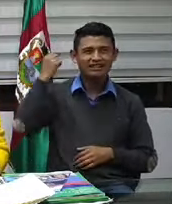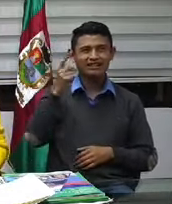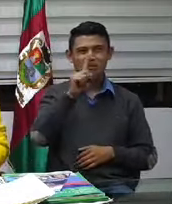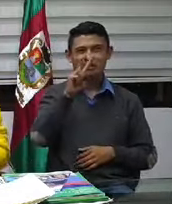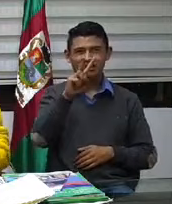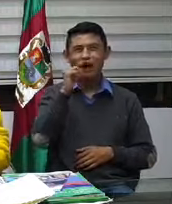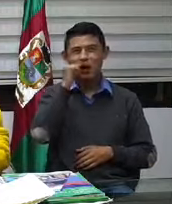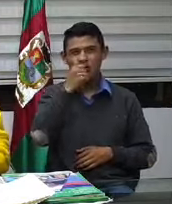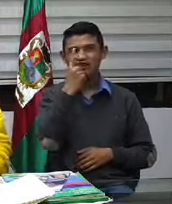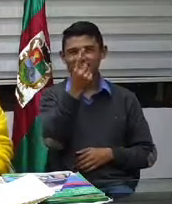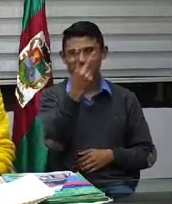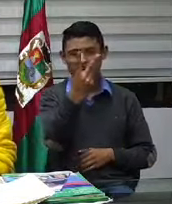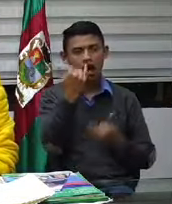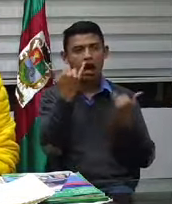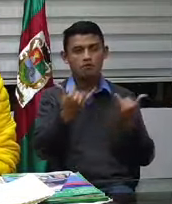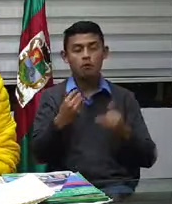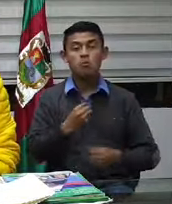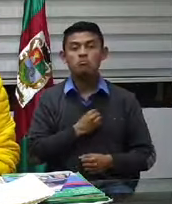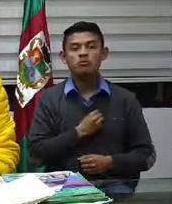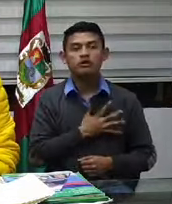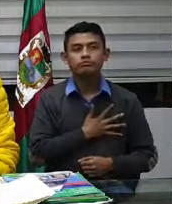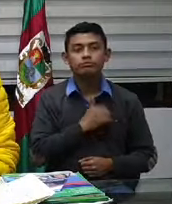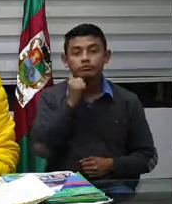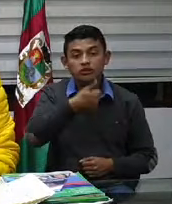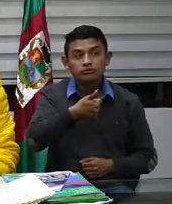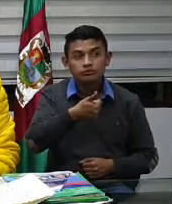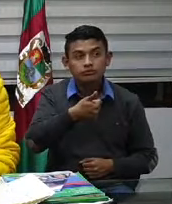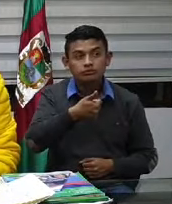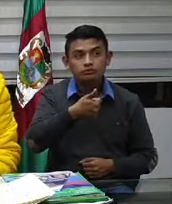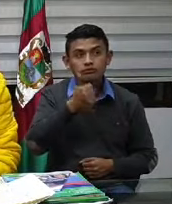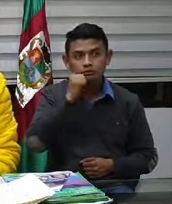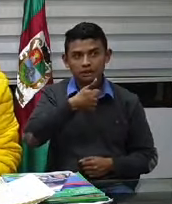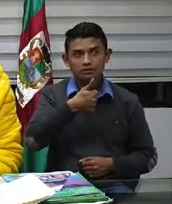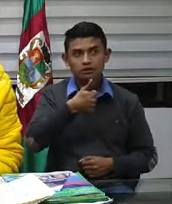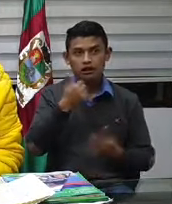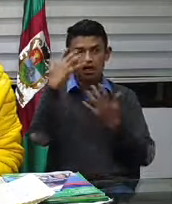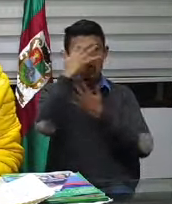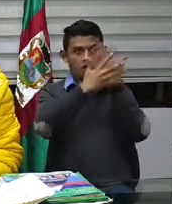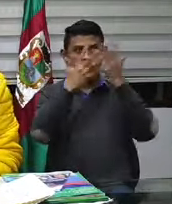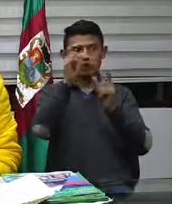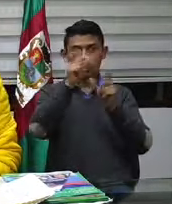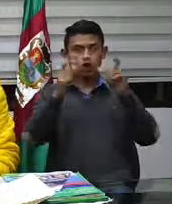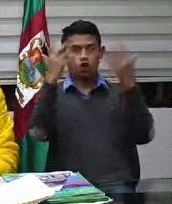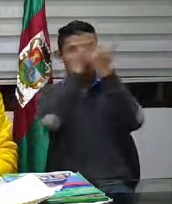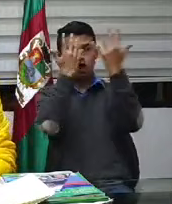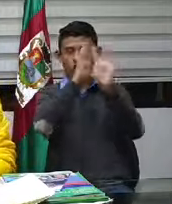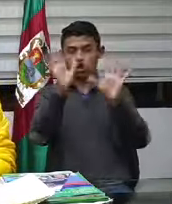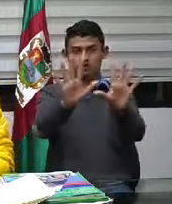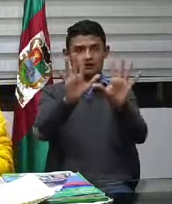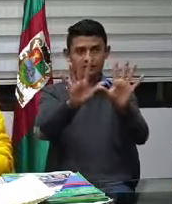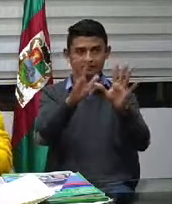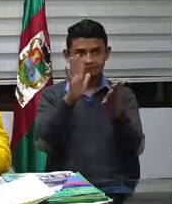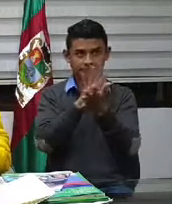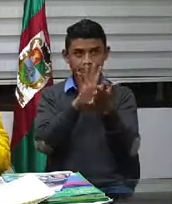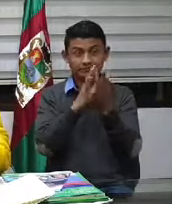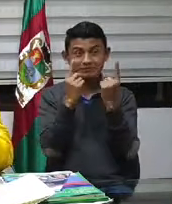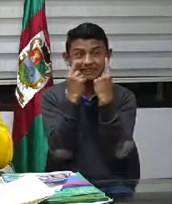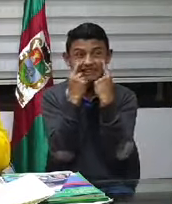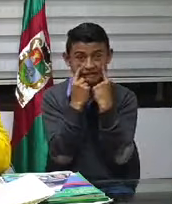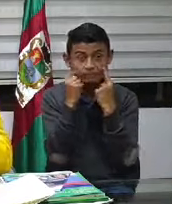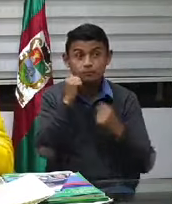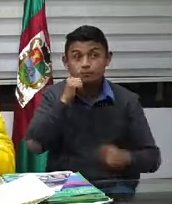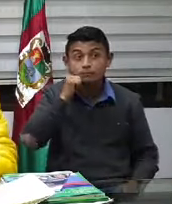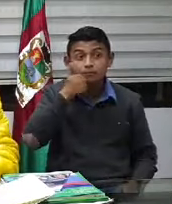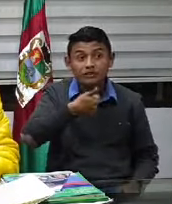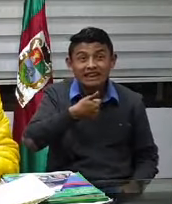y si no, les tocaría por allá como hasta dentro de 10 días y pues tampoco lo podemos hacer. ¿De acuerdo? Entonces, mañana comienza